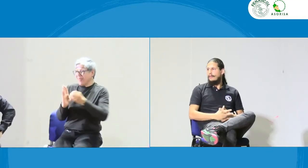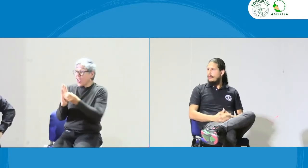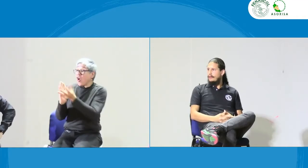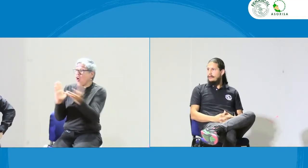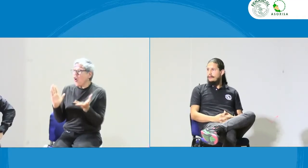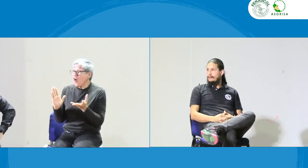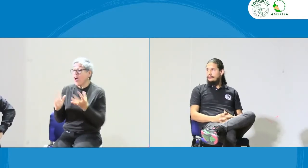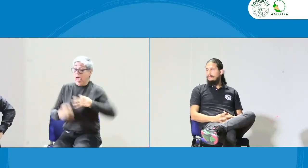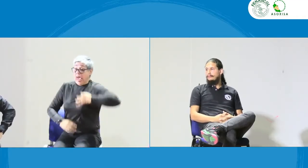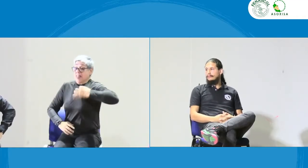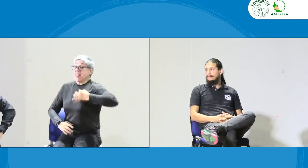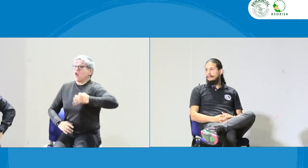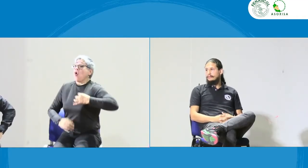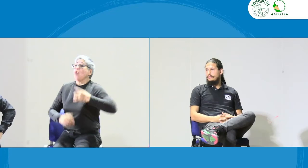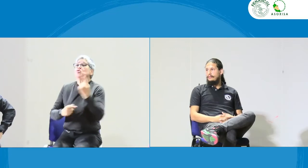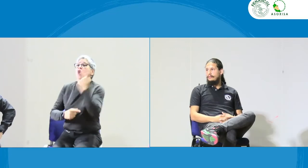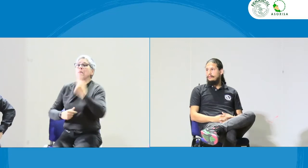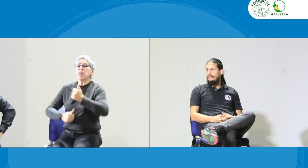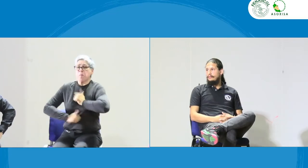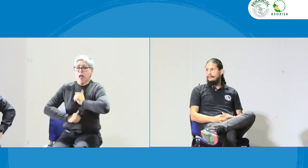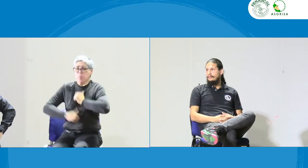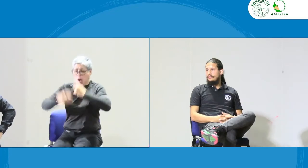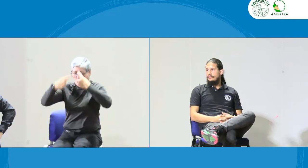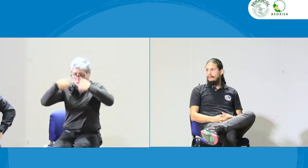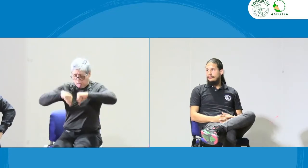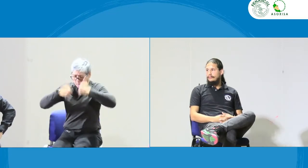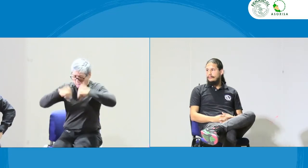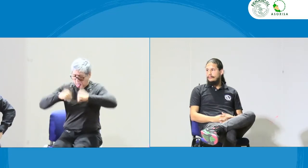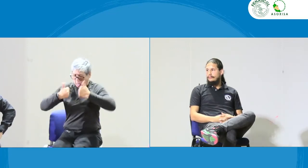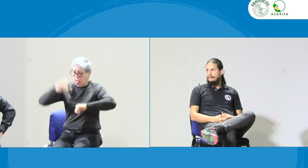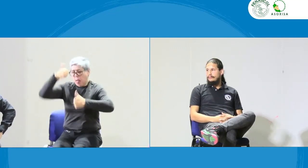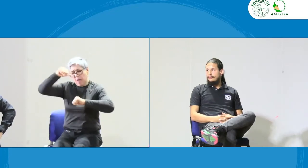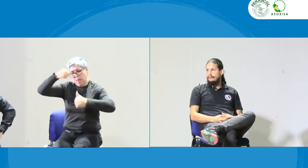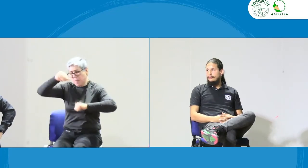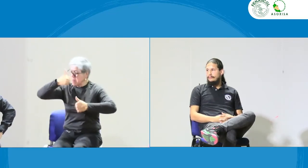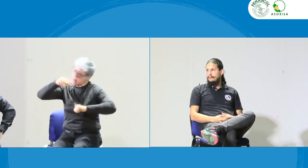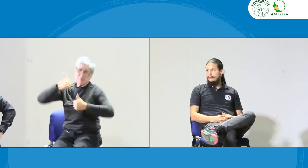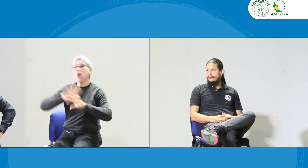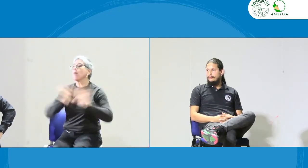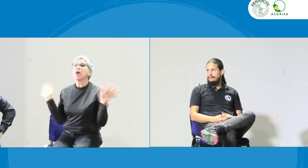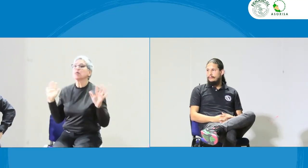un corte legislativo, o es un código ético más bien autoreflexivo.